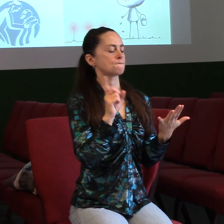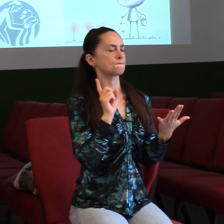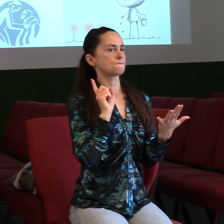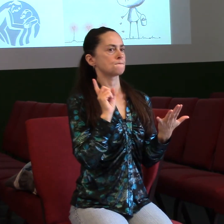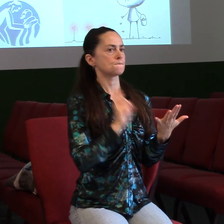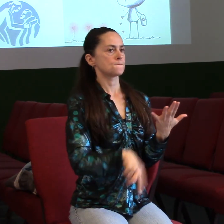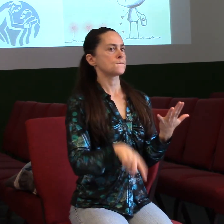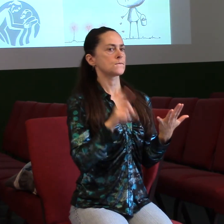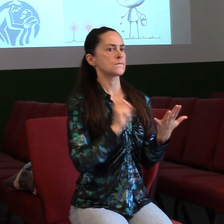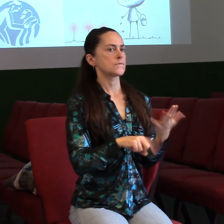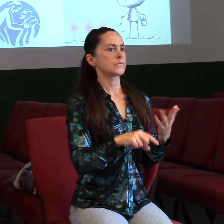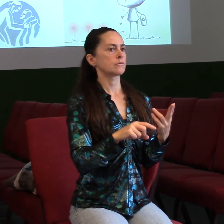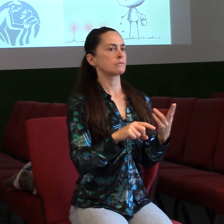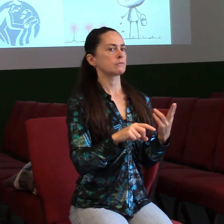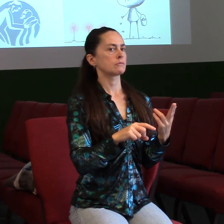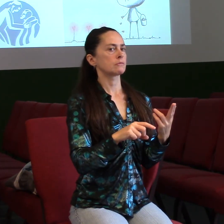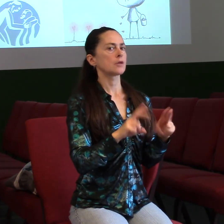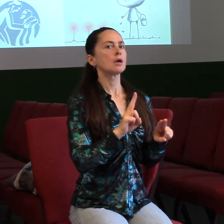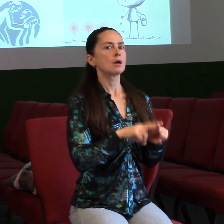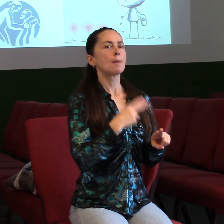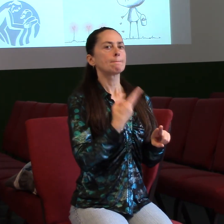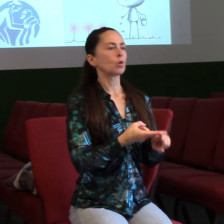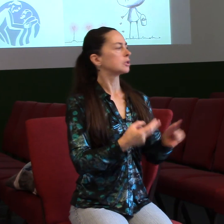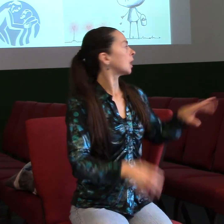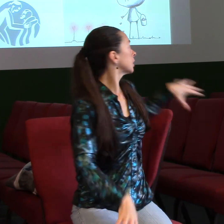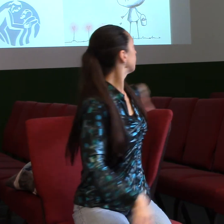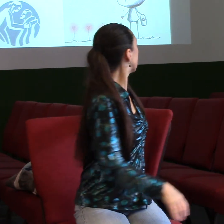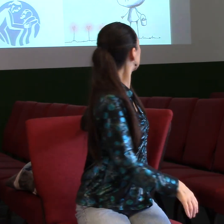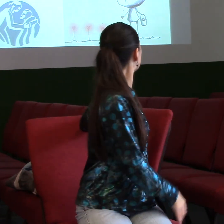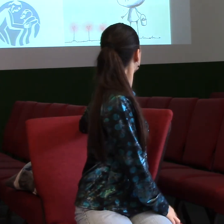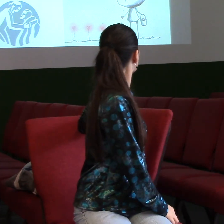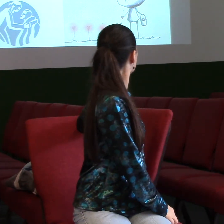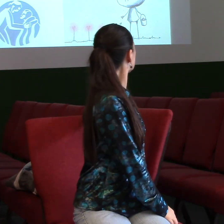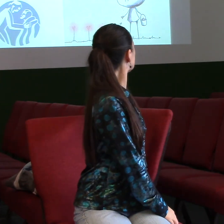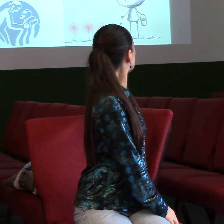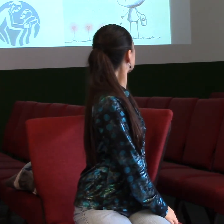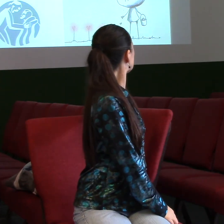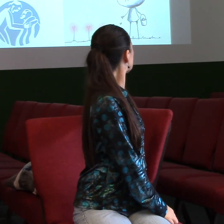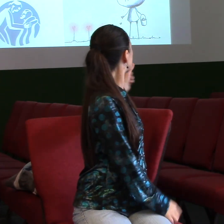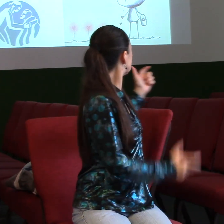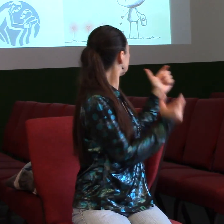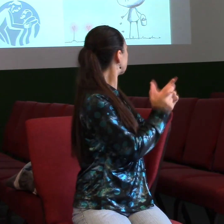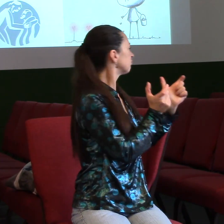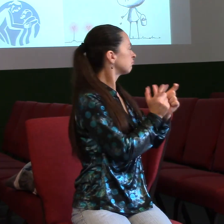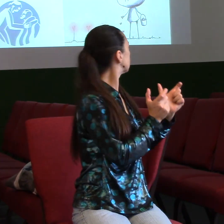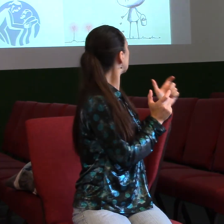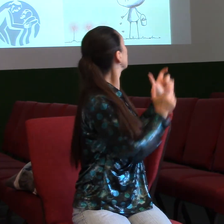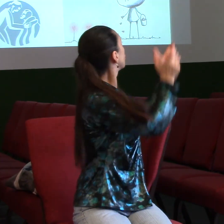takže když se podívám ještě zpátky, máte tam ty dva naštvané, to znamená řešte své konflikte rychle. Je tam